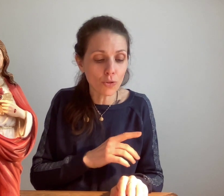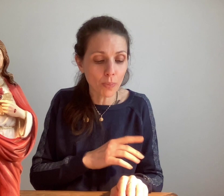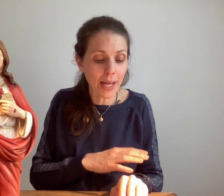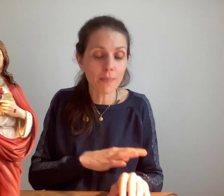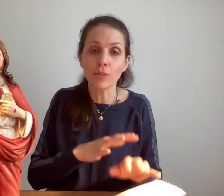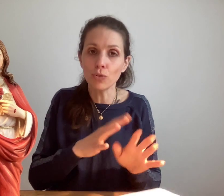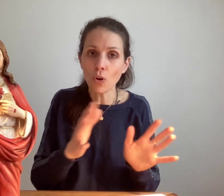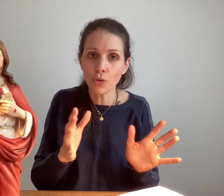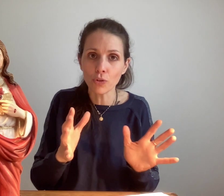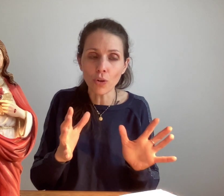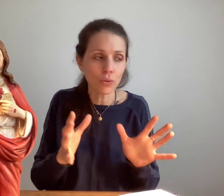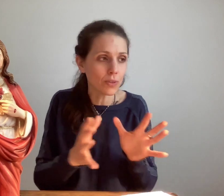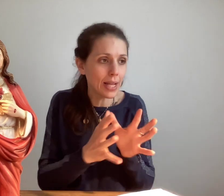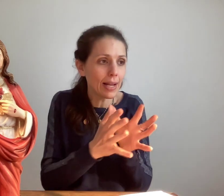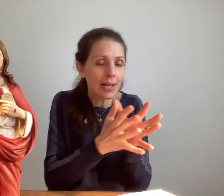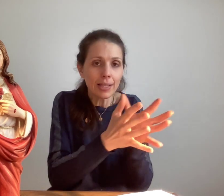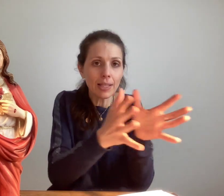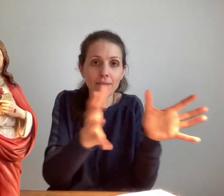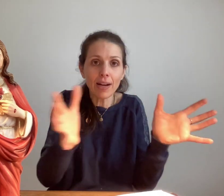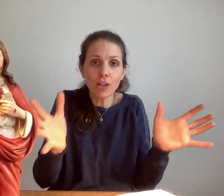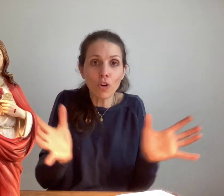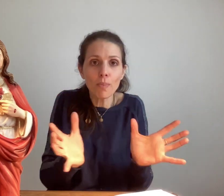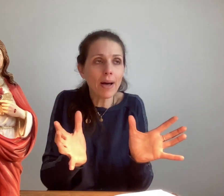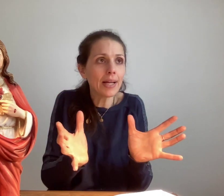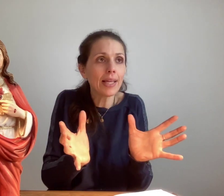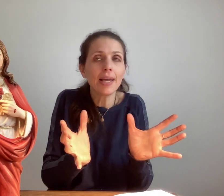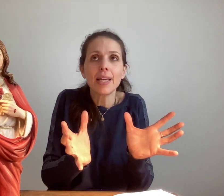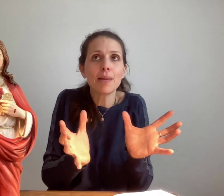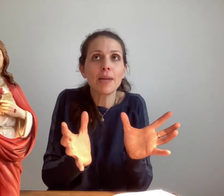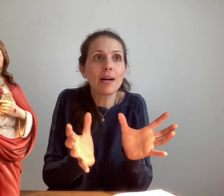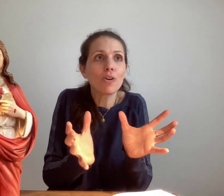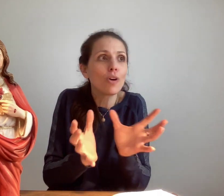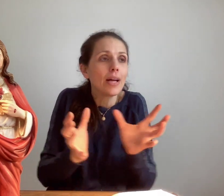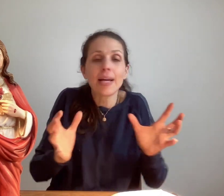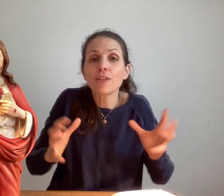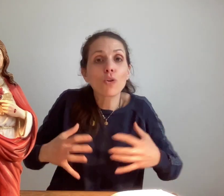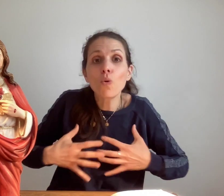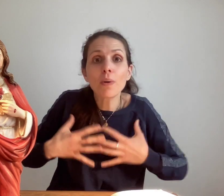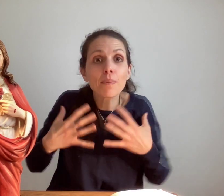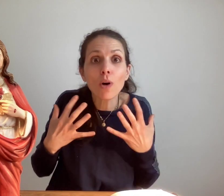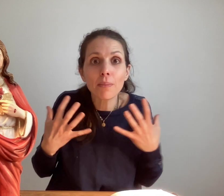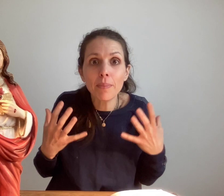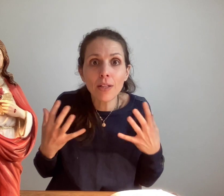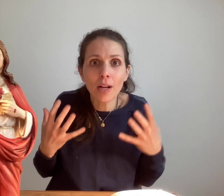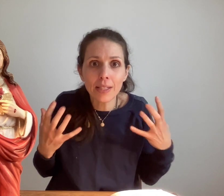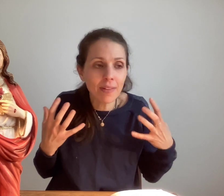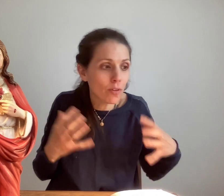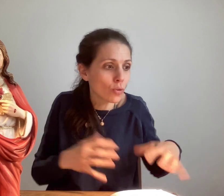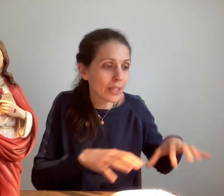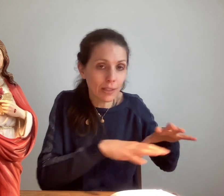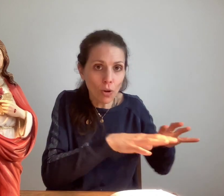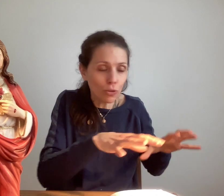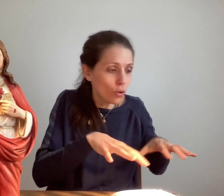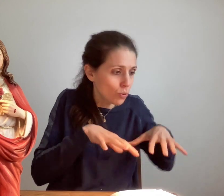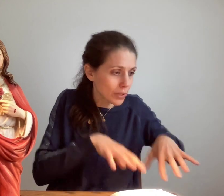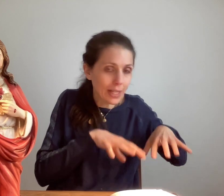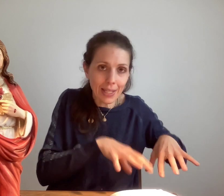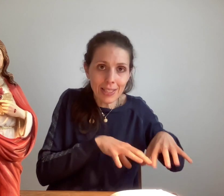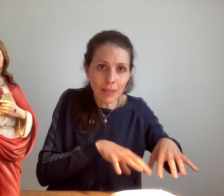suprême dans le temps donc celle qui va comme Marie être complètement imbibée dans la divine volonté dans le temps donc c'est-à-dire ici